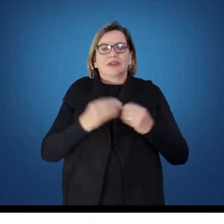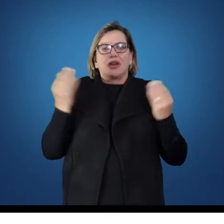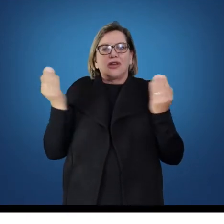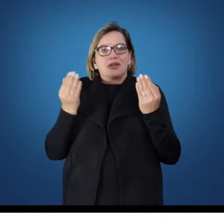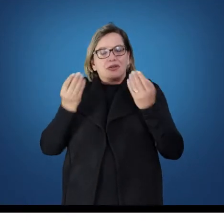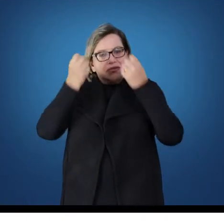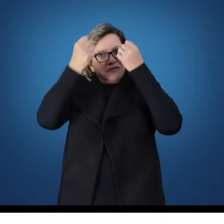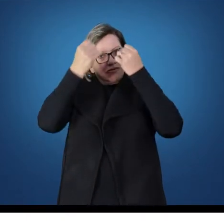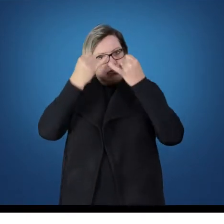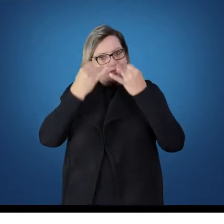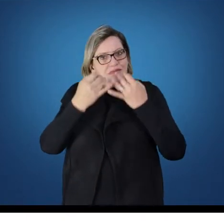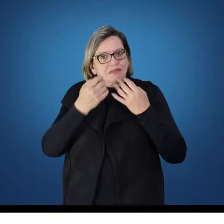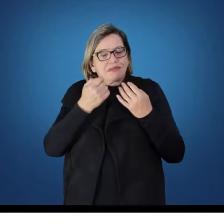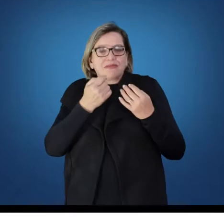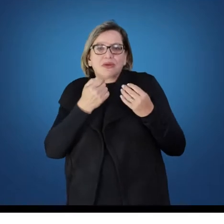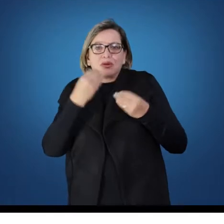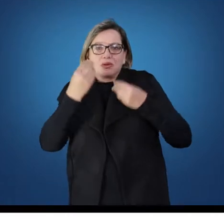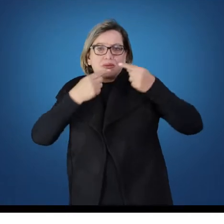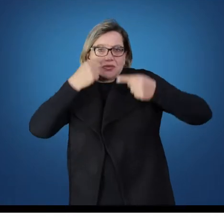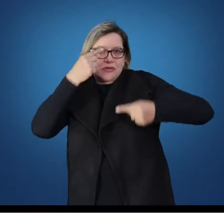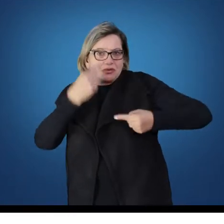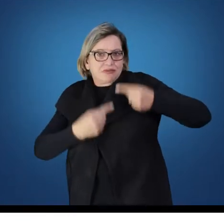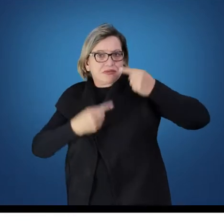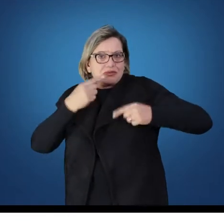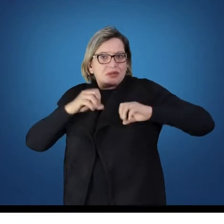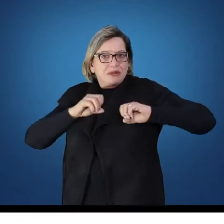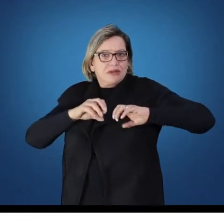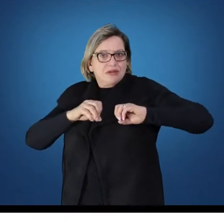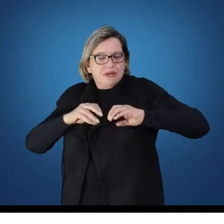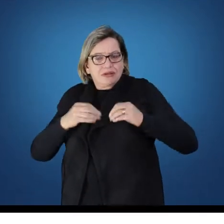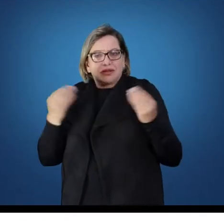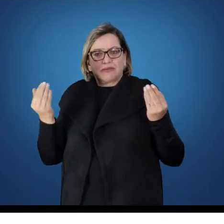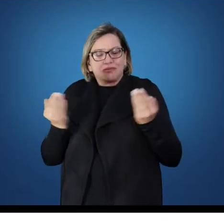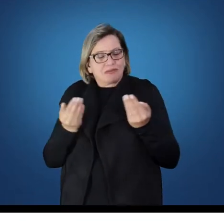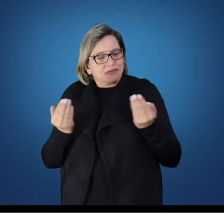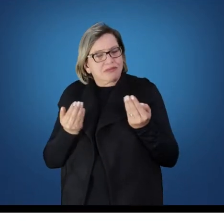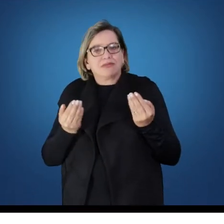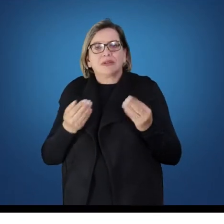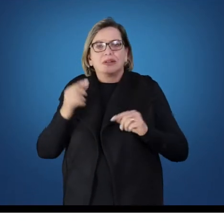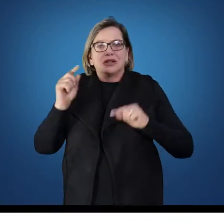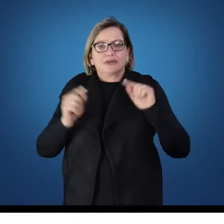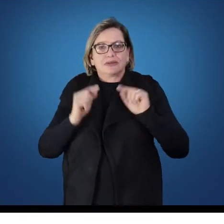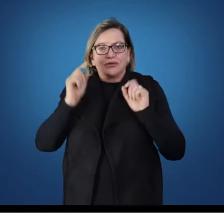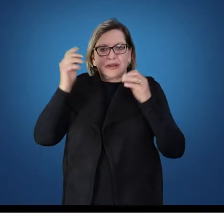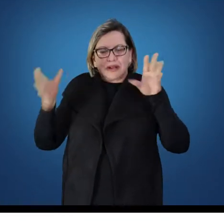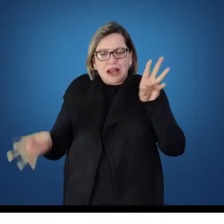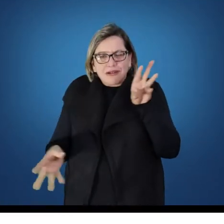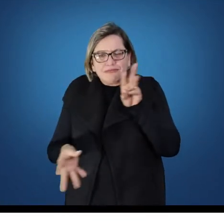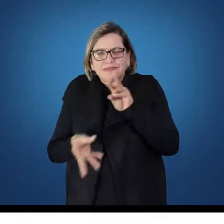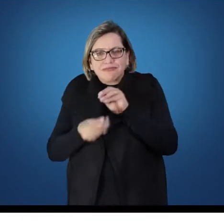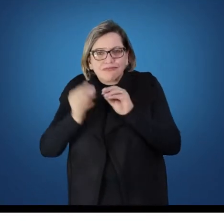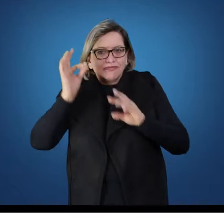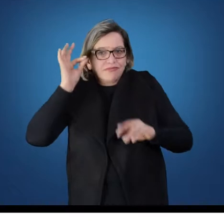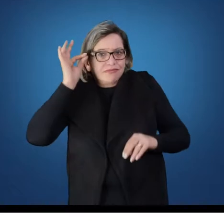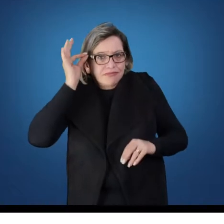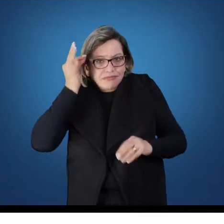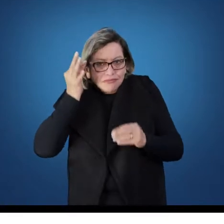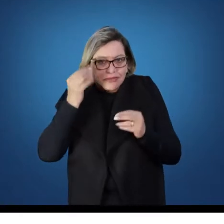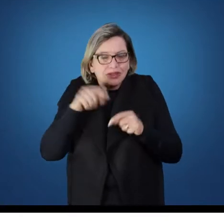a respeito de políticas educacionais de Estado, neste momento, em algumas palavras breves, para que a gente possa, então, encaminhar